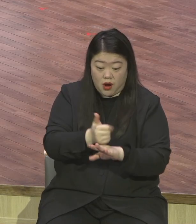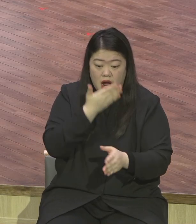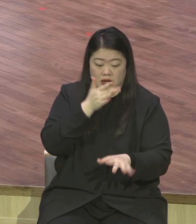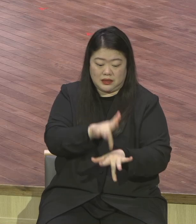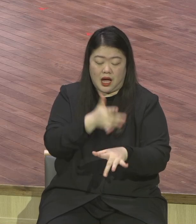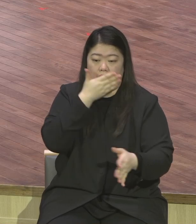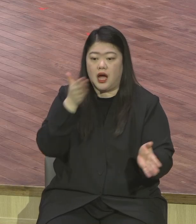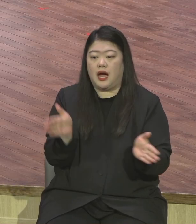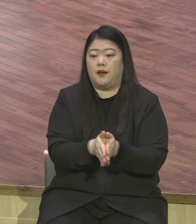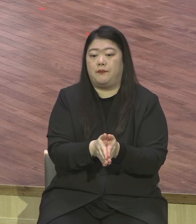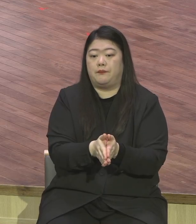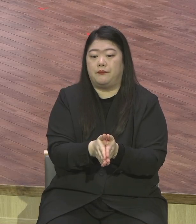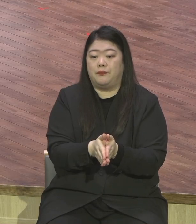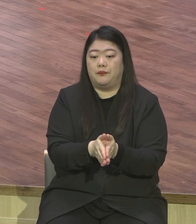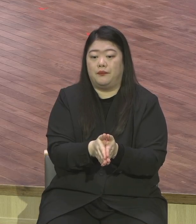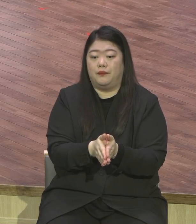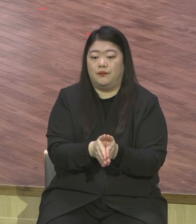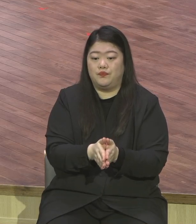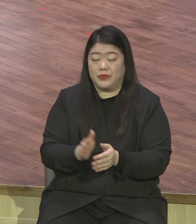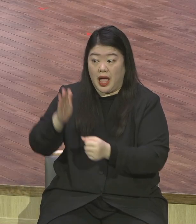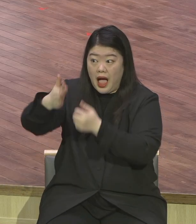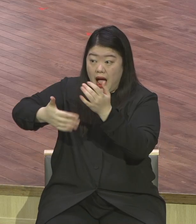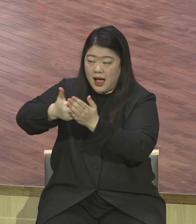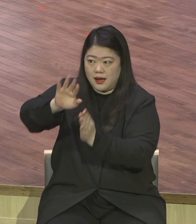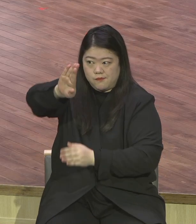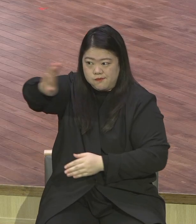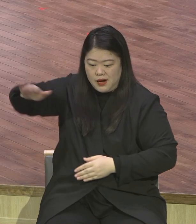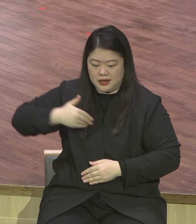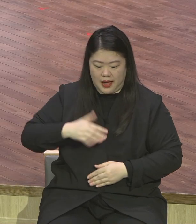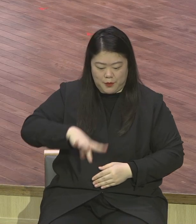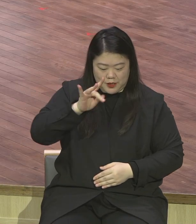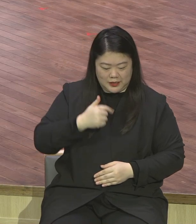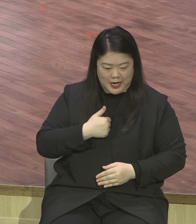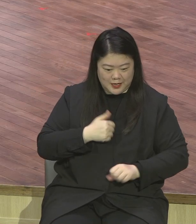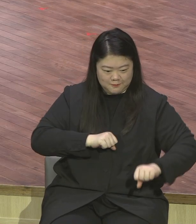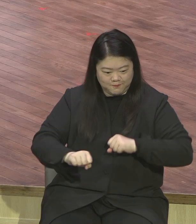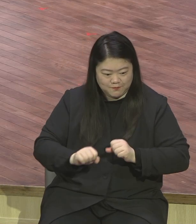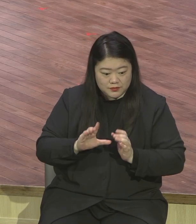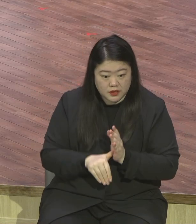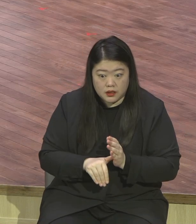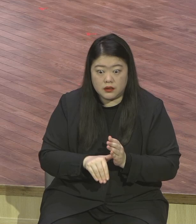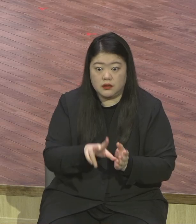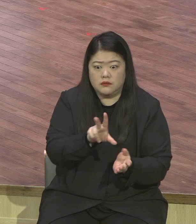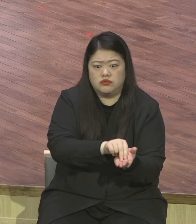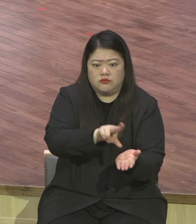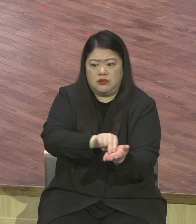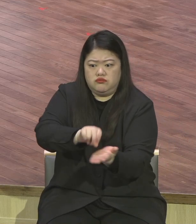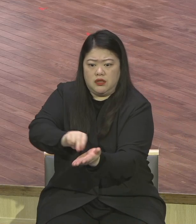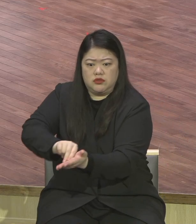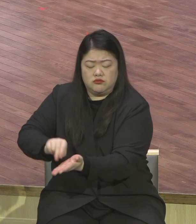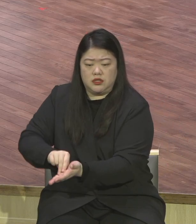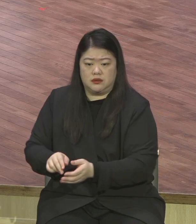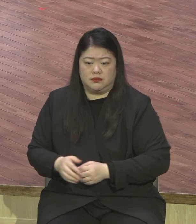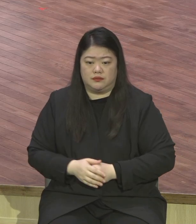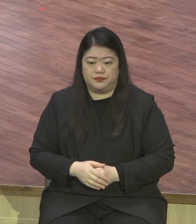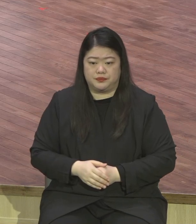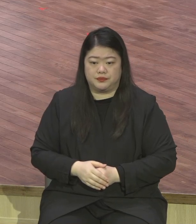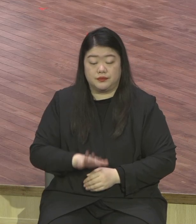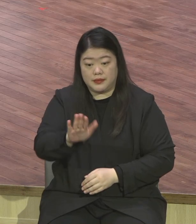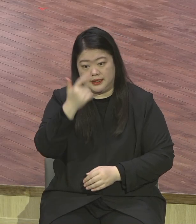왜 갈등합니까 왜 갈등해요 왜 교회를 다니면서 안수집사가 돼가지고 집